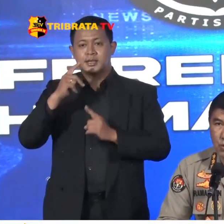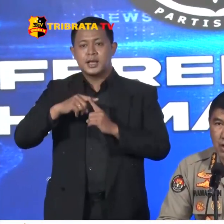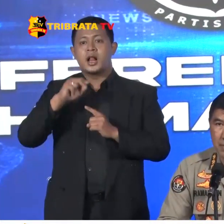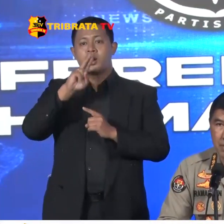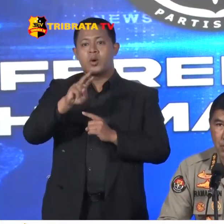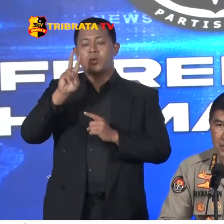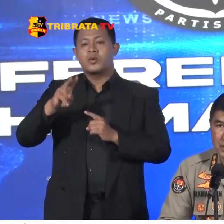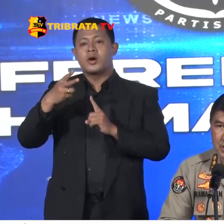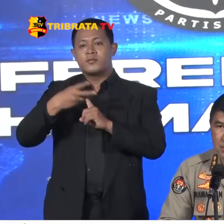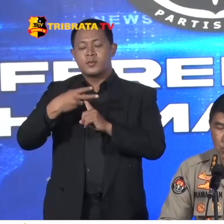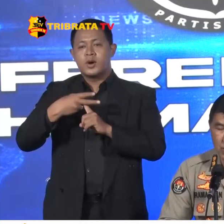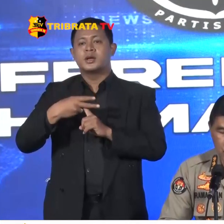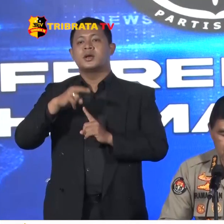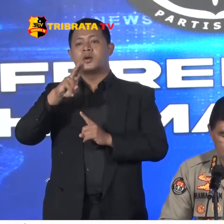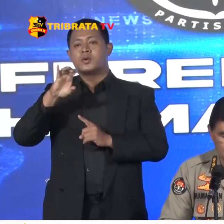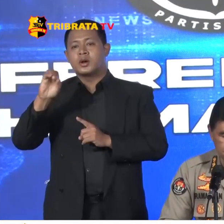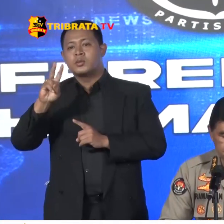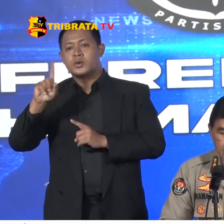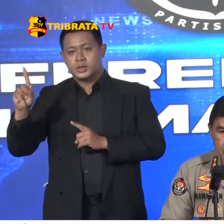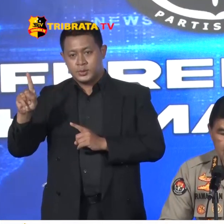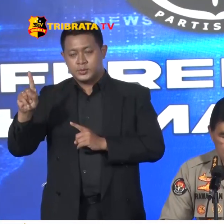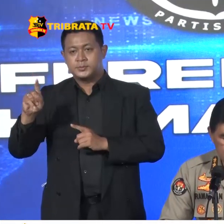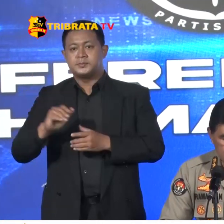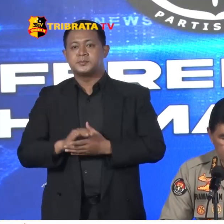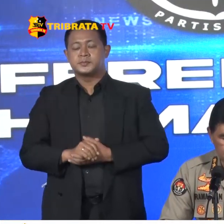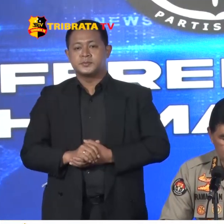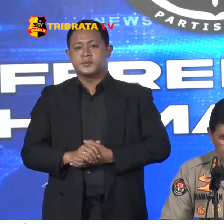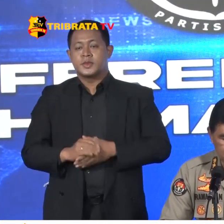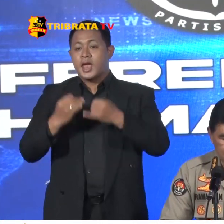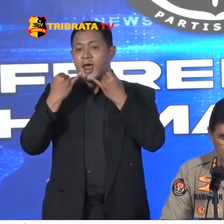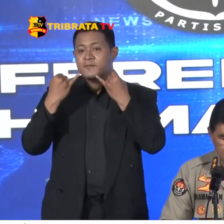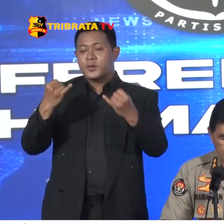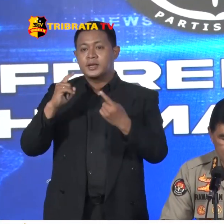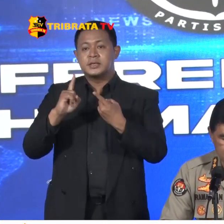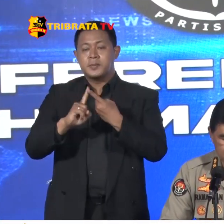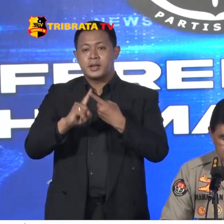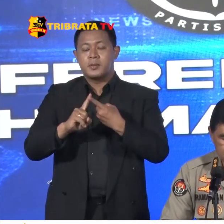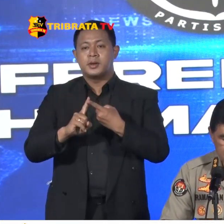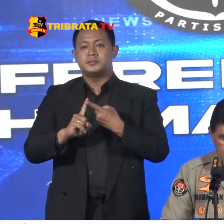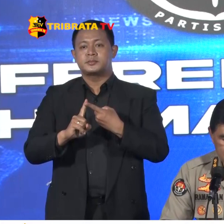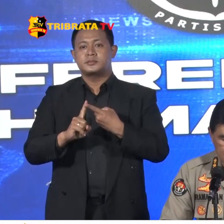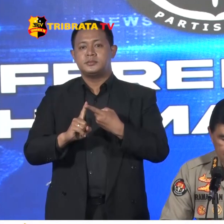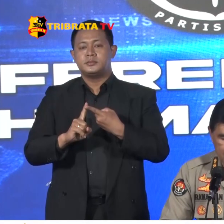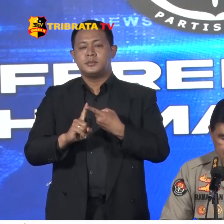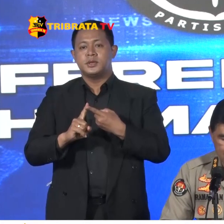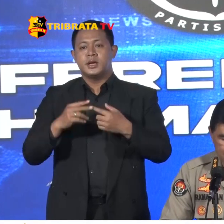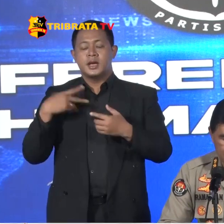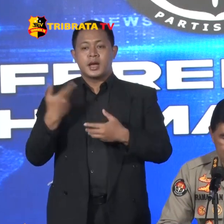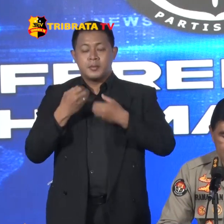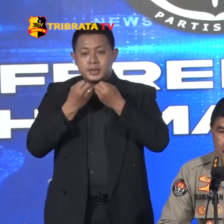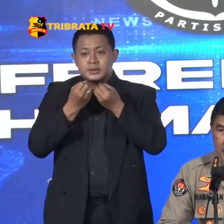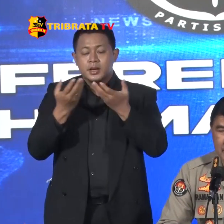22 Februari 2021 Informasi pertama yang kami